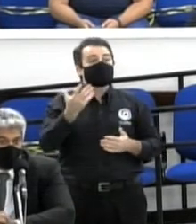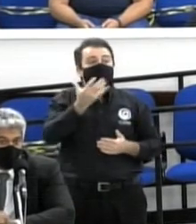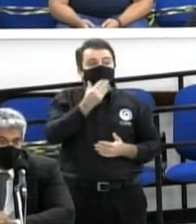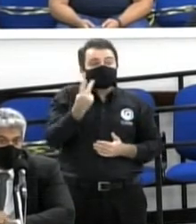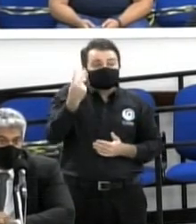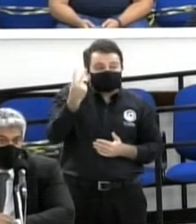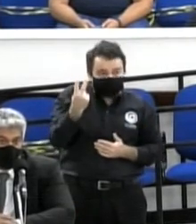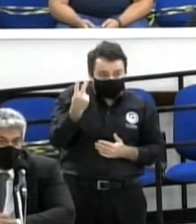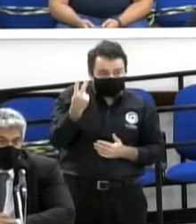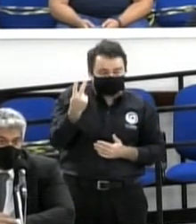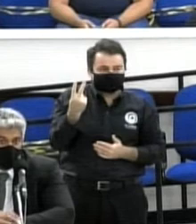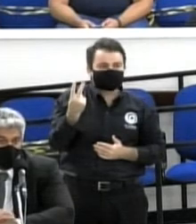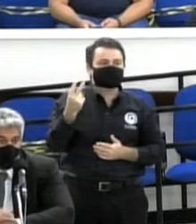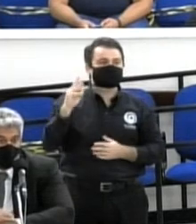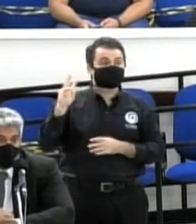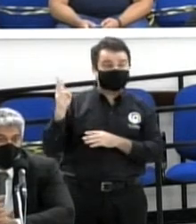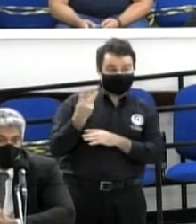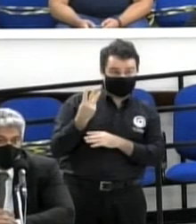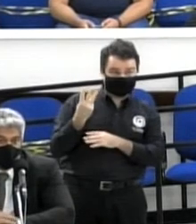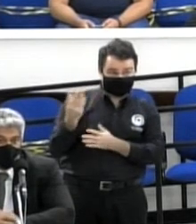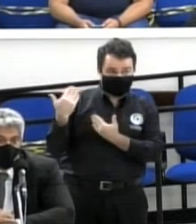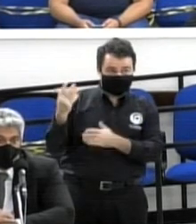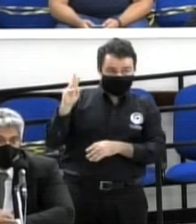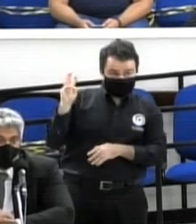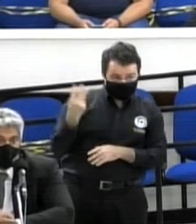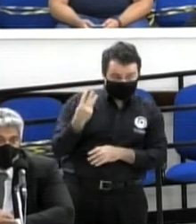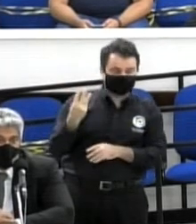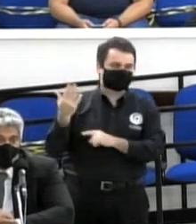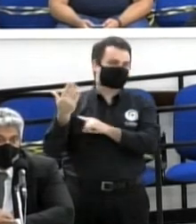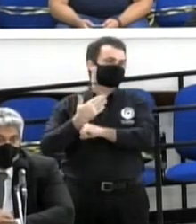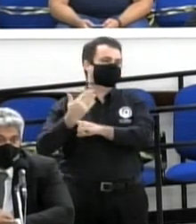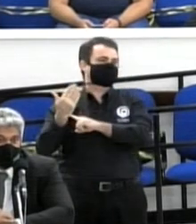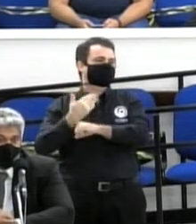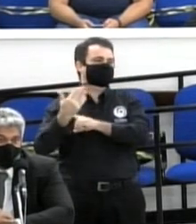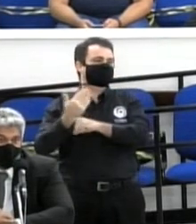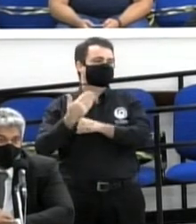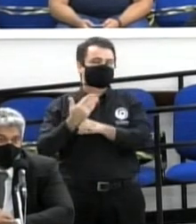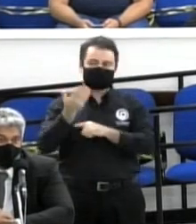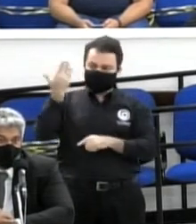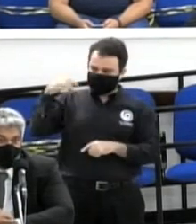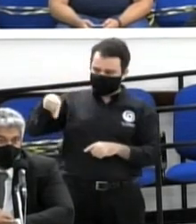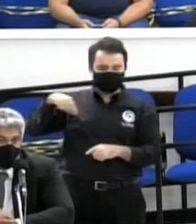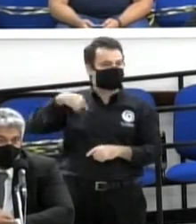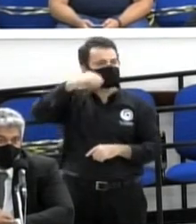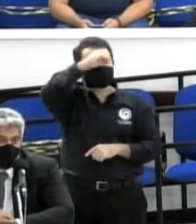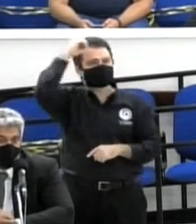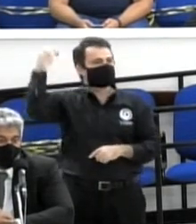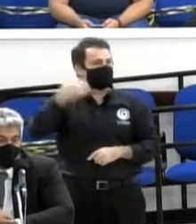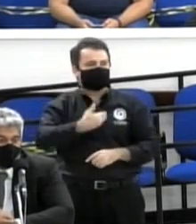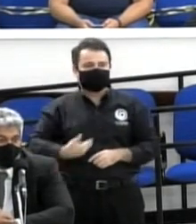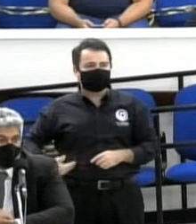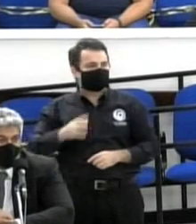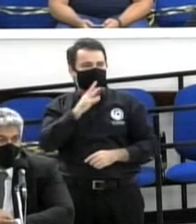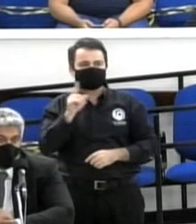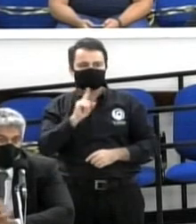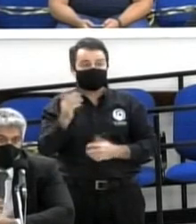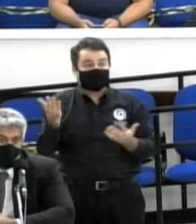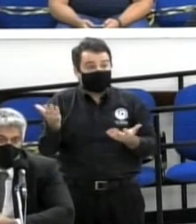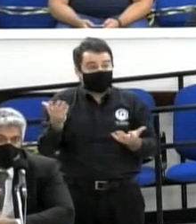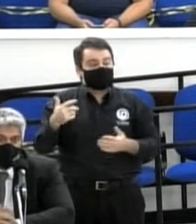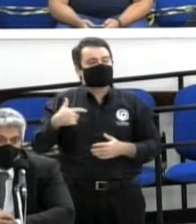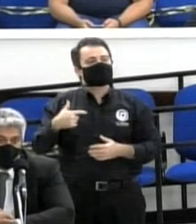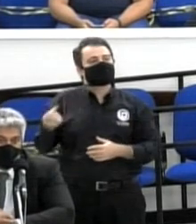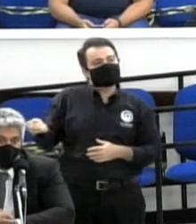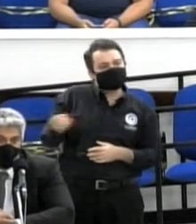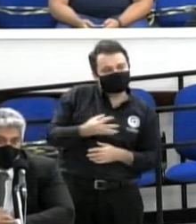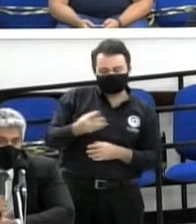Gabriel, que são três jovens que não conheci a política, estão conhecendo junto comigo. Então, eles têm